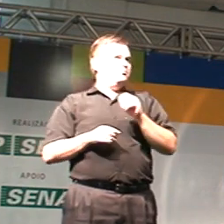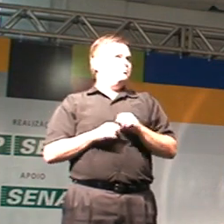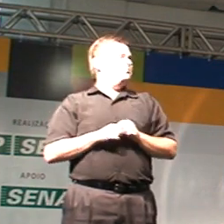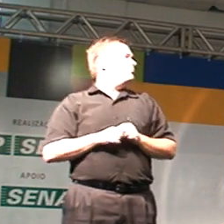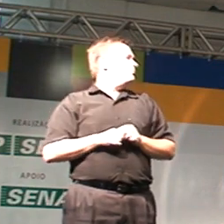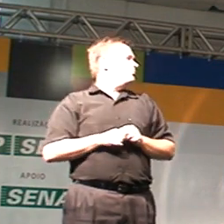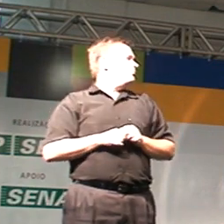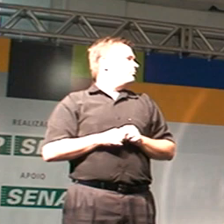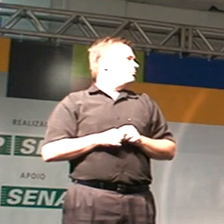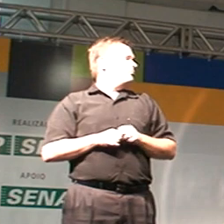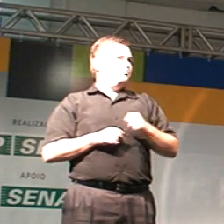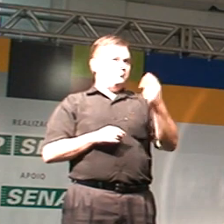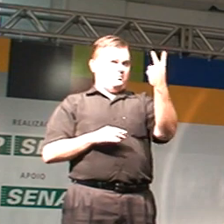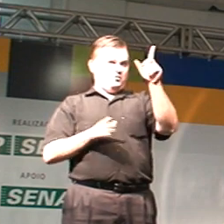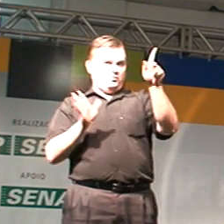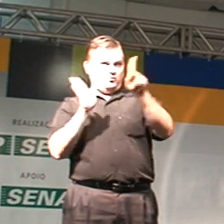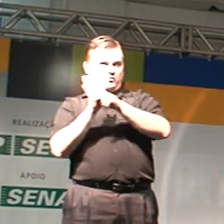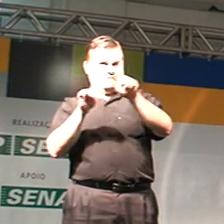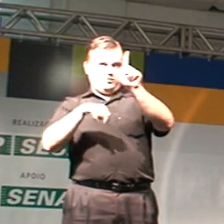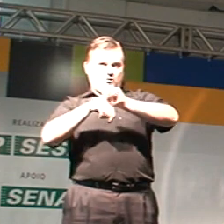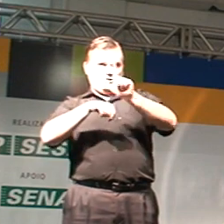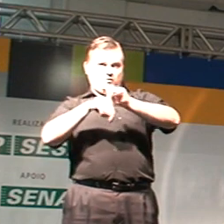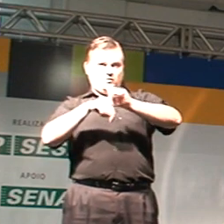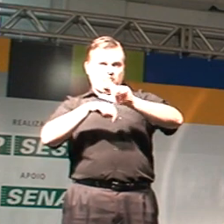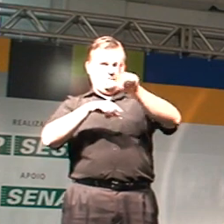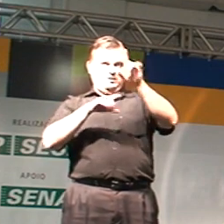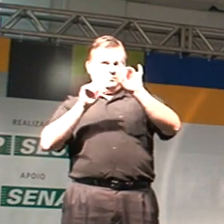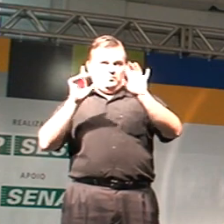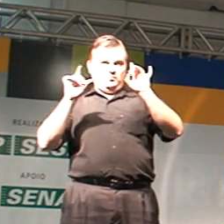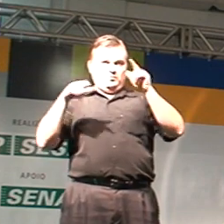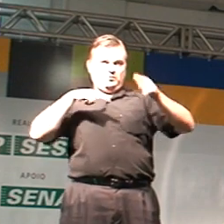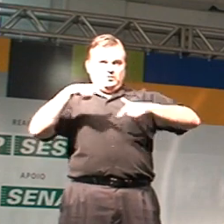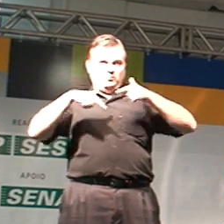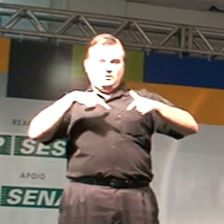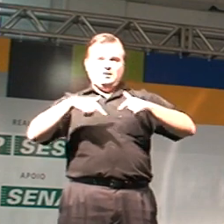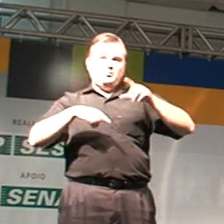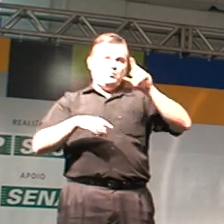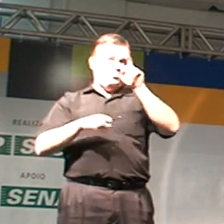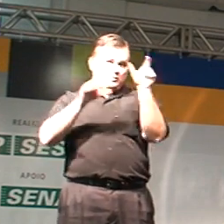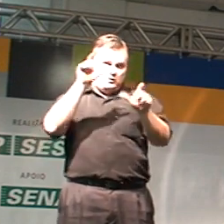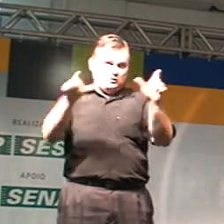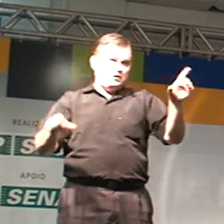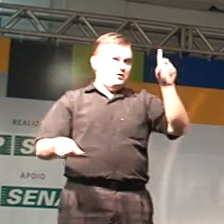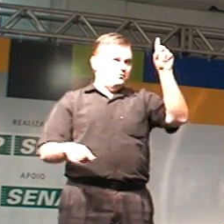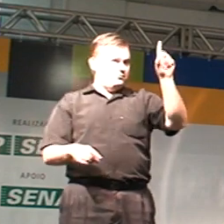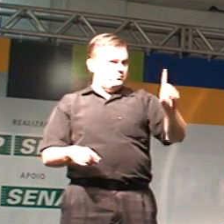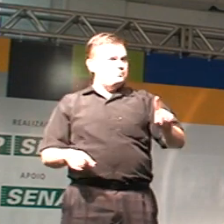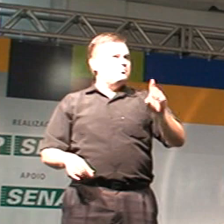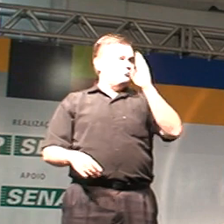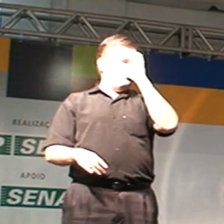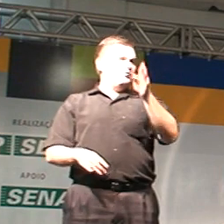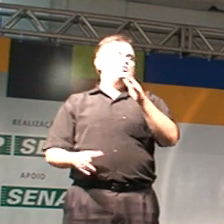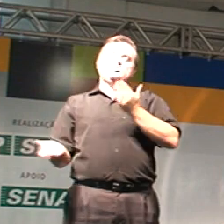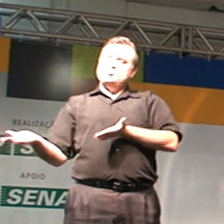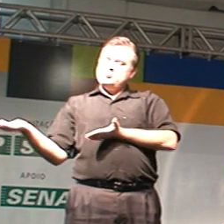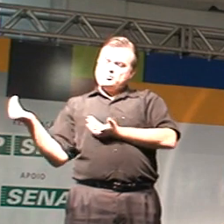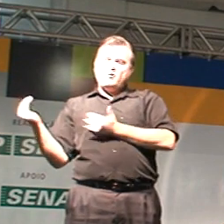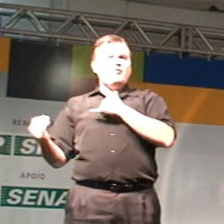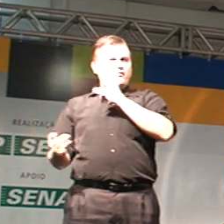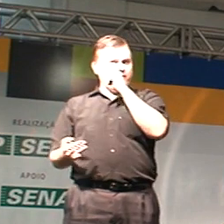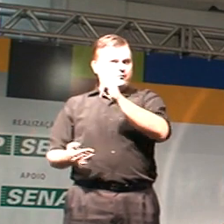os dois donos da loja lá, que vai trabalhar com a linha especial para pessoas com deficiência, que eu falo principalmente para os jovens,